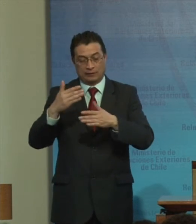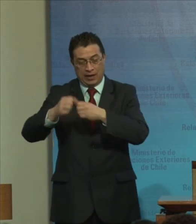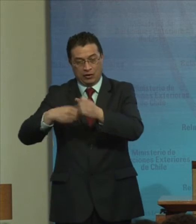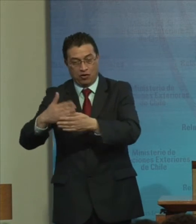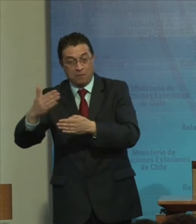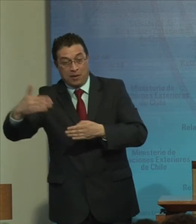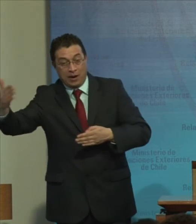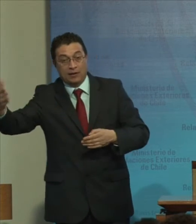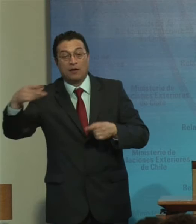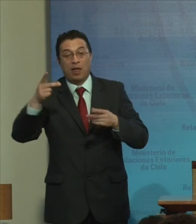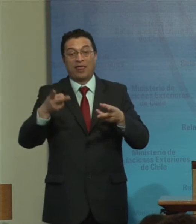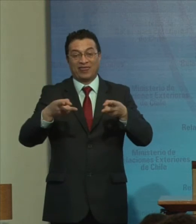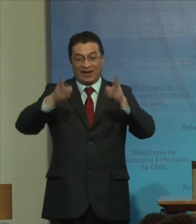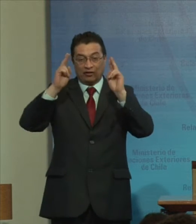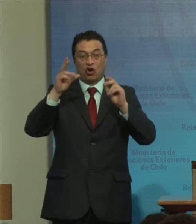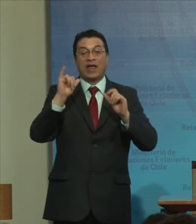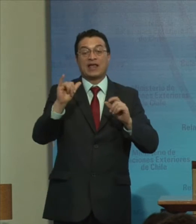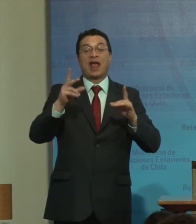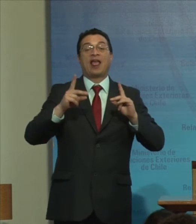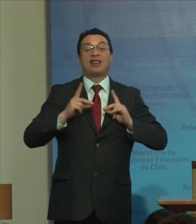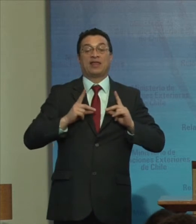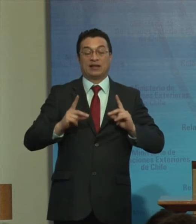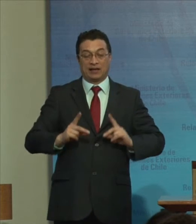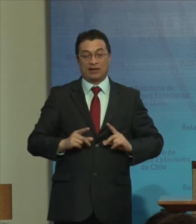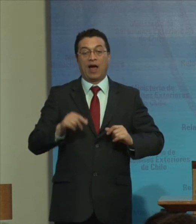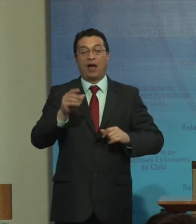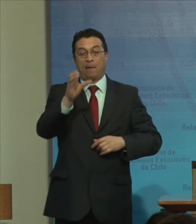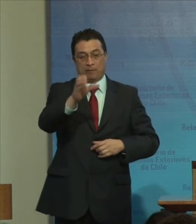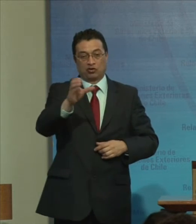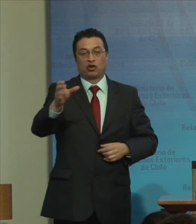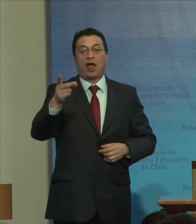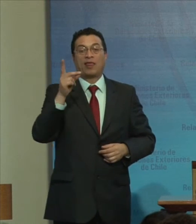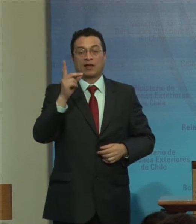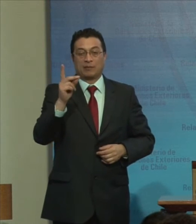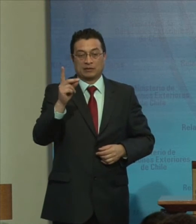Américas Por los derechos Y la dignidad De la persona Con discapacidad